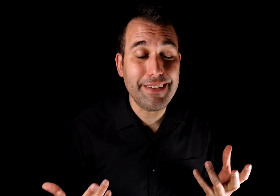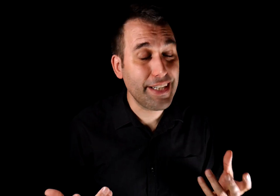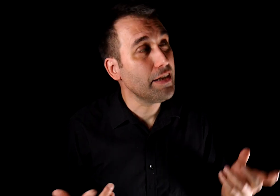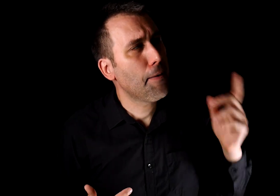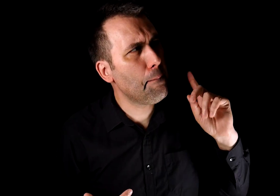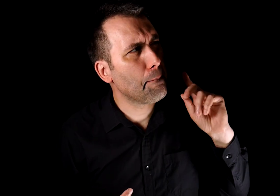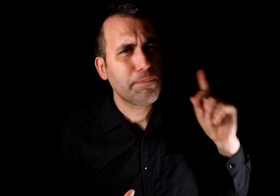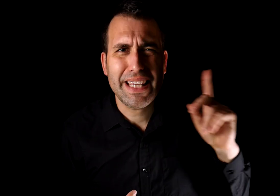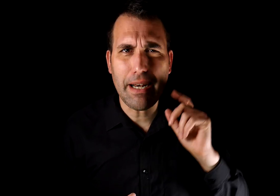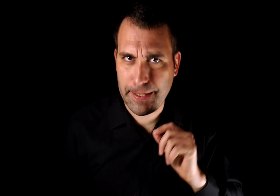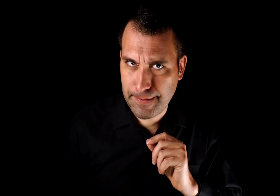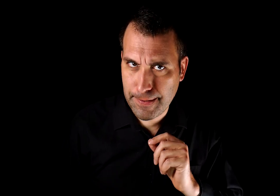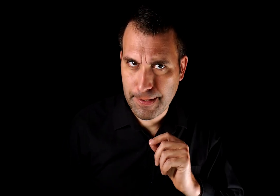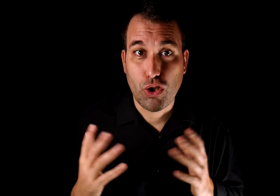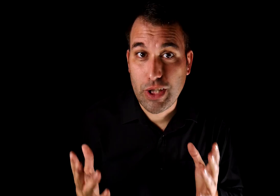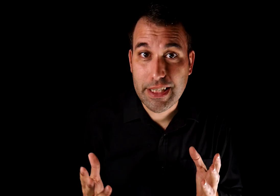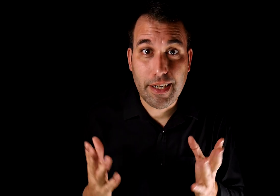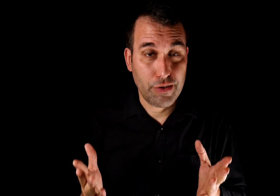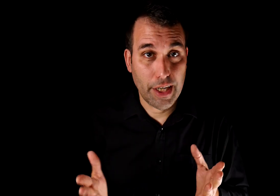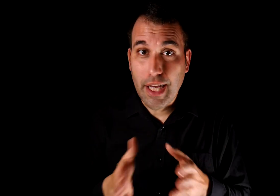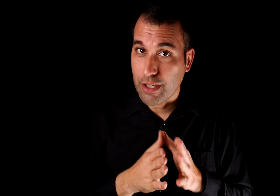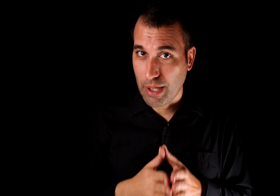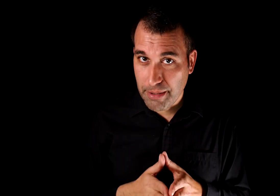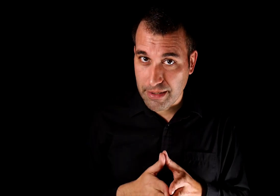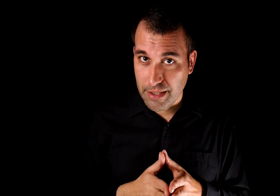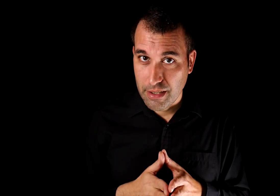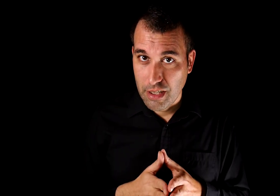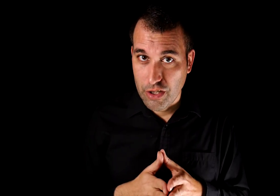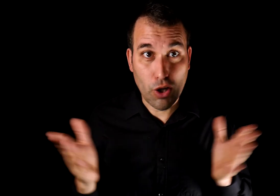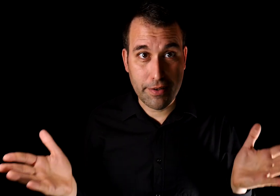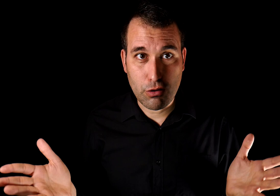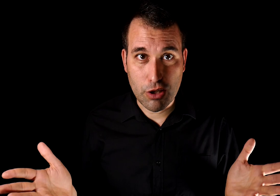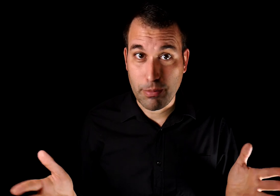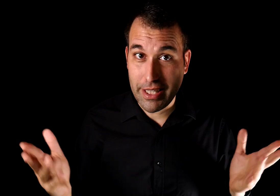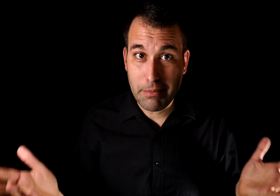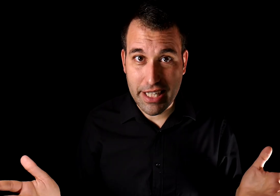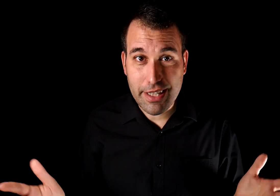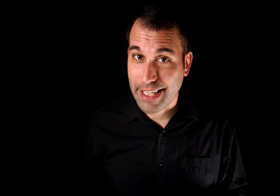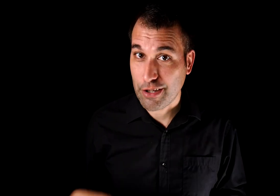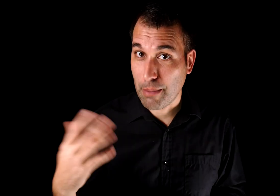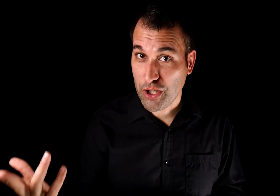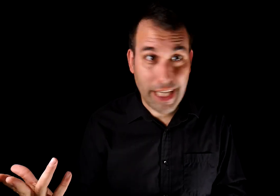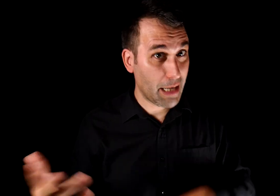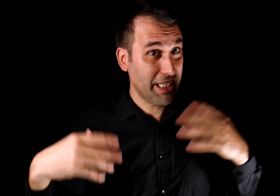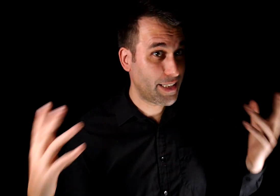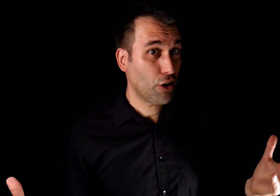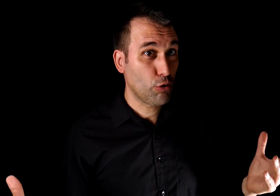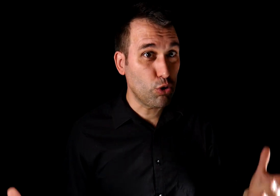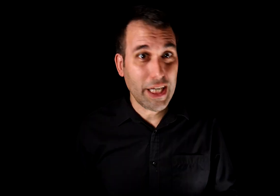decir... ¡Tal vez! Solo tienes que reaccionar adecuadamente. No lanzando una tormenta de mierda, etiquetando a la policía y al Ministerio de Cultura,